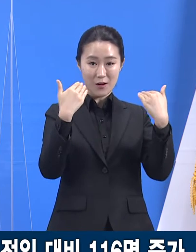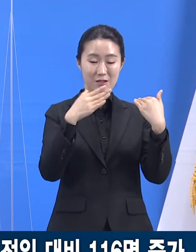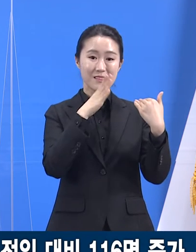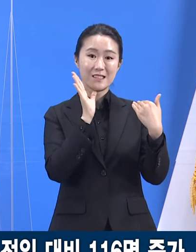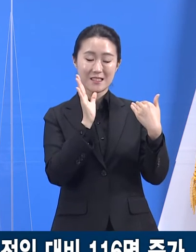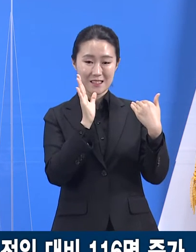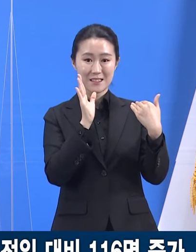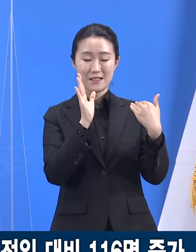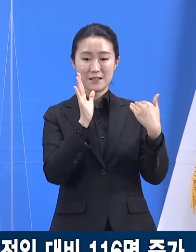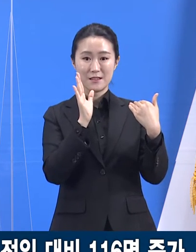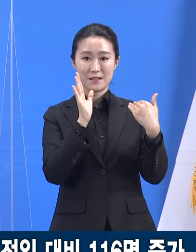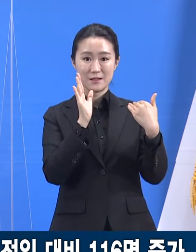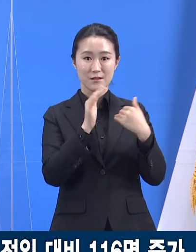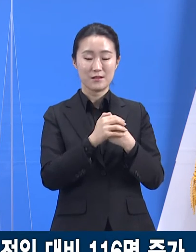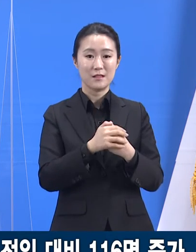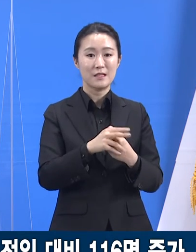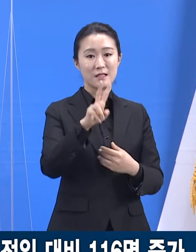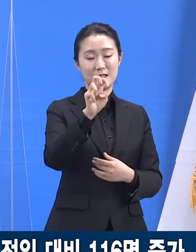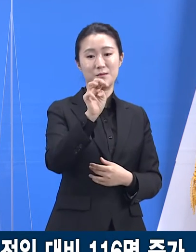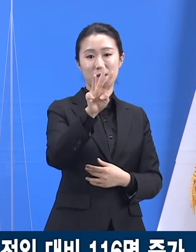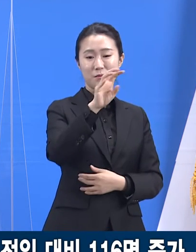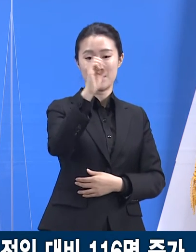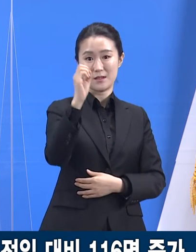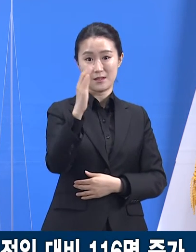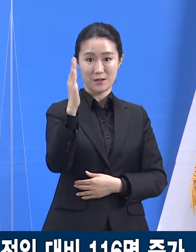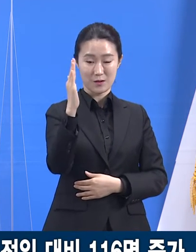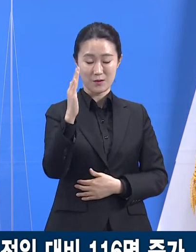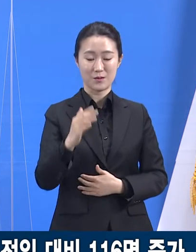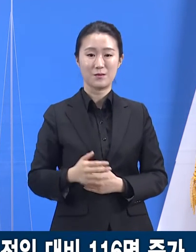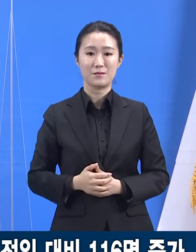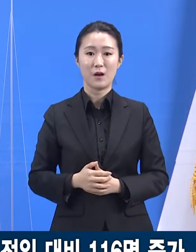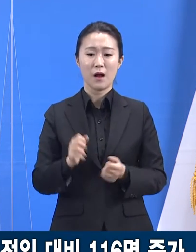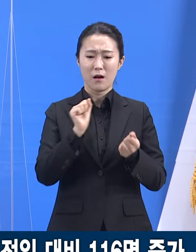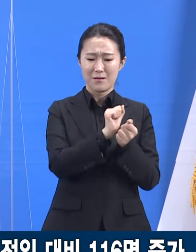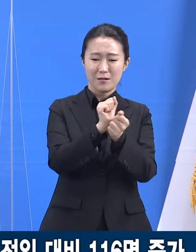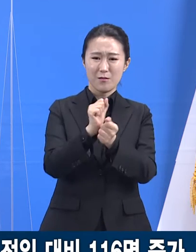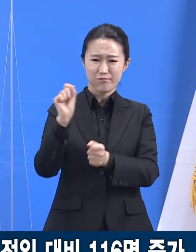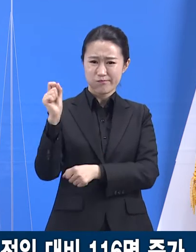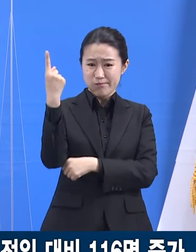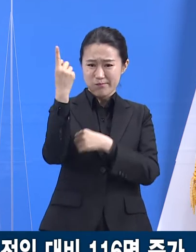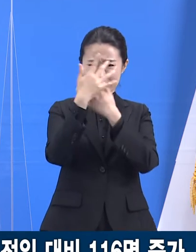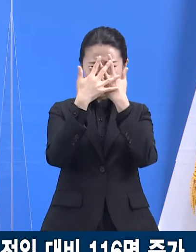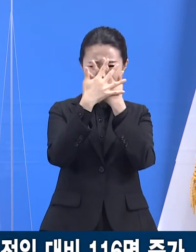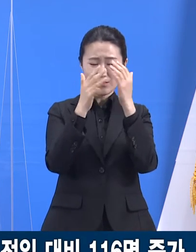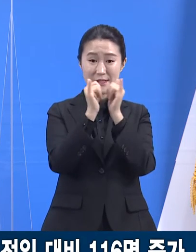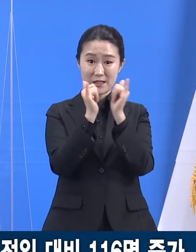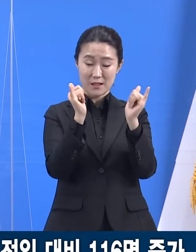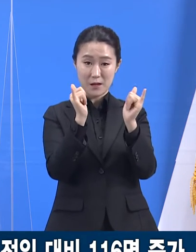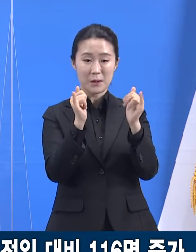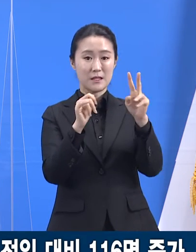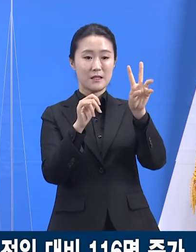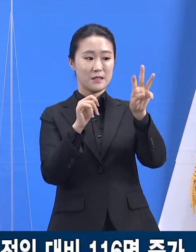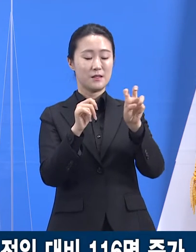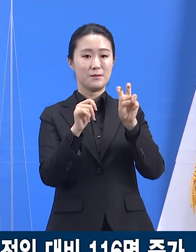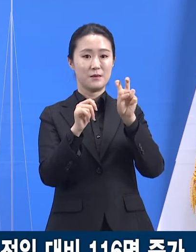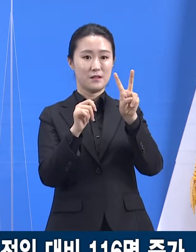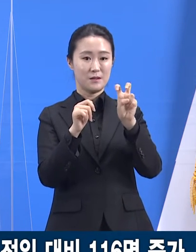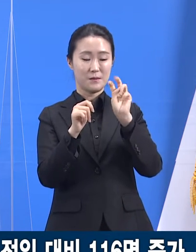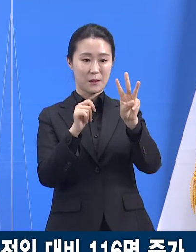23.3%를 차지합니다. 감염 경로를 알 수 없는 확진자는 29.3%인